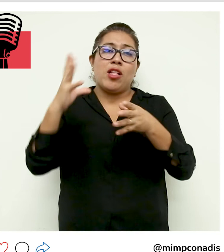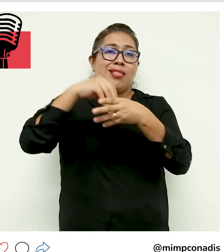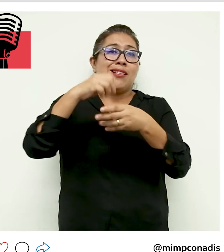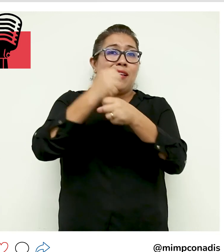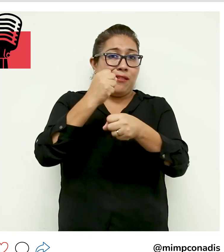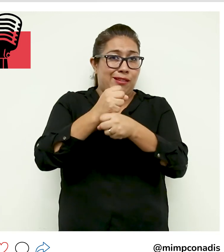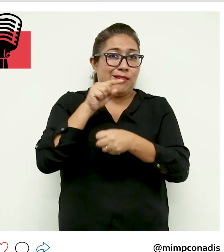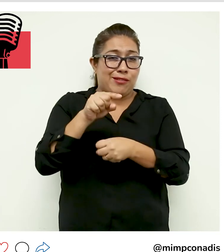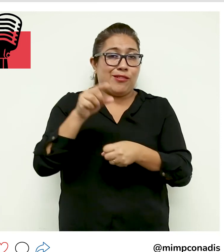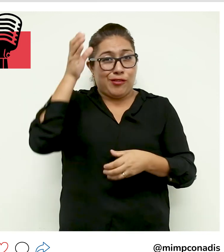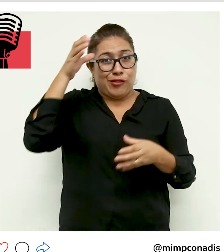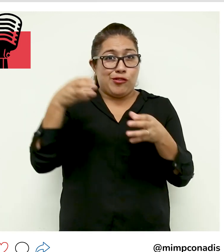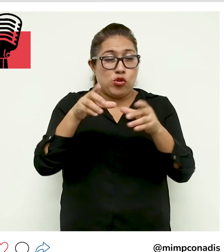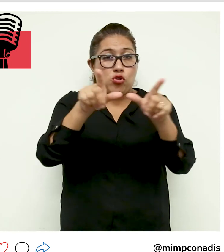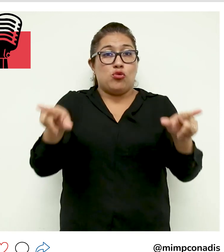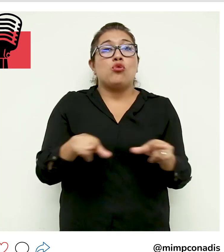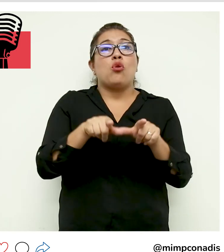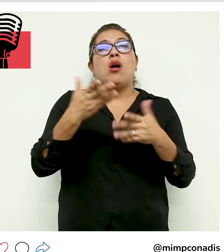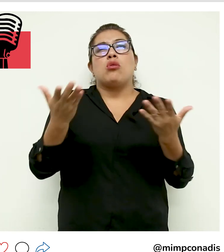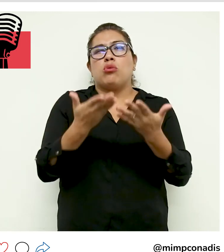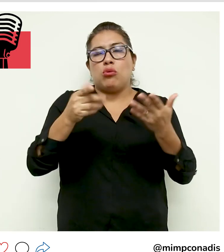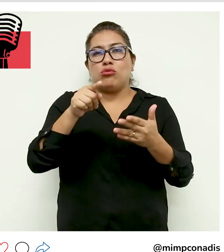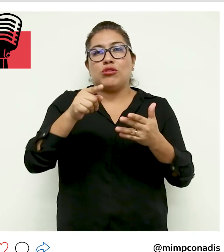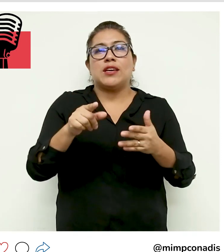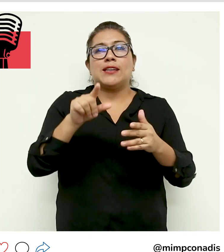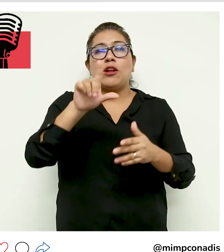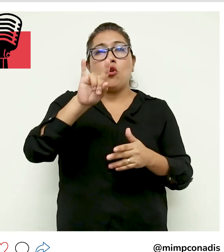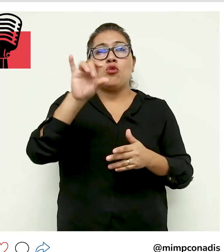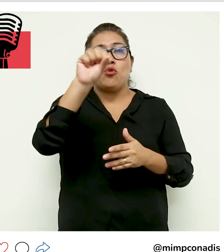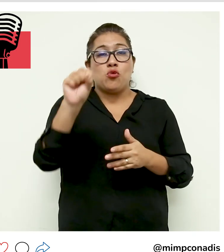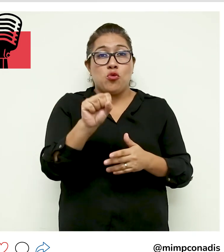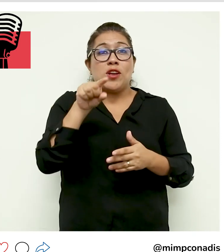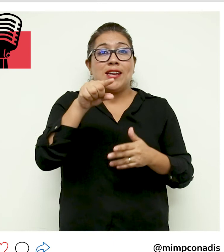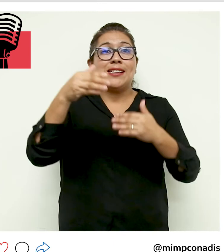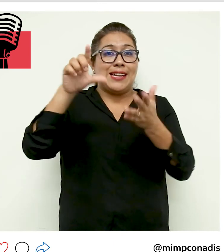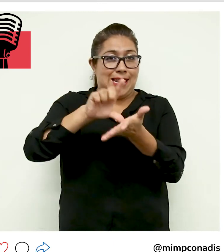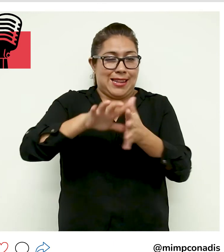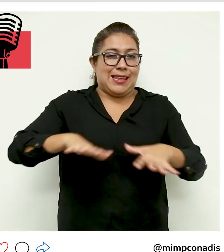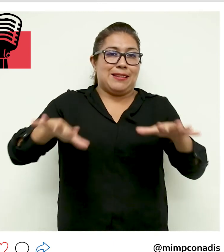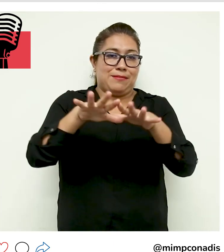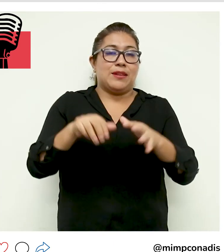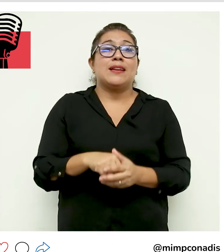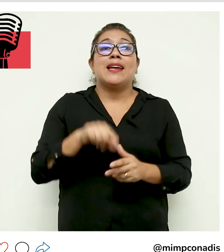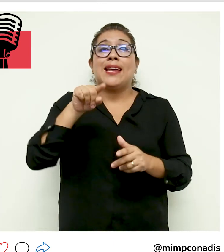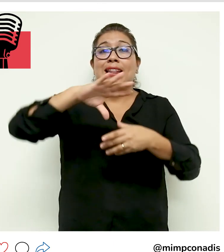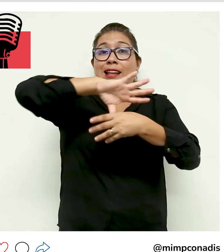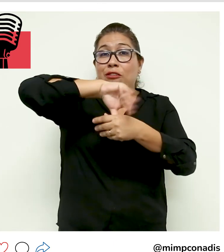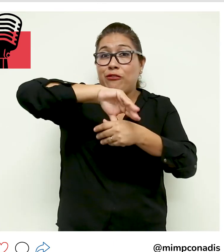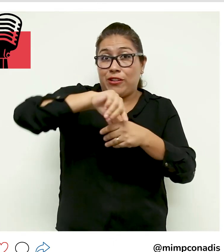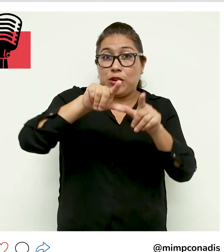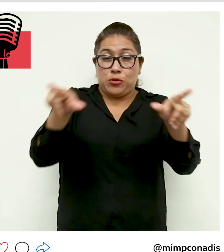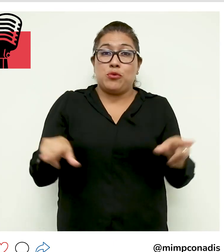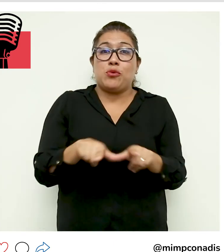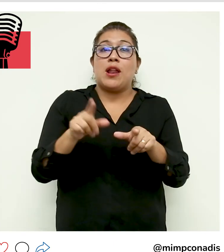trabajadores del Congreso, en sus instalaciones del edificio Luis Alberto Sánchez en el Cercado de Lima. El evento se